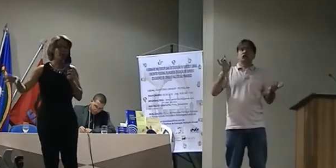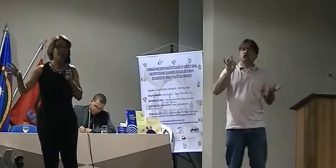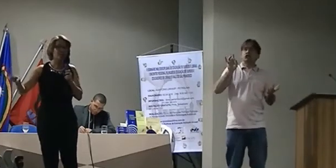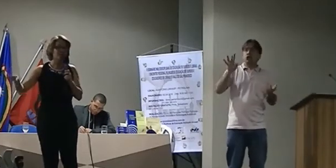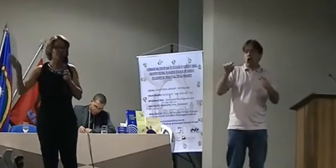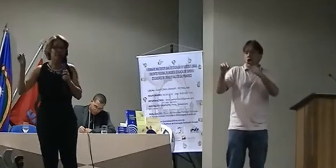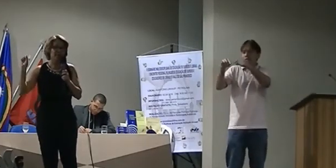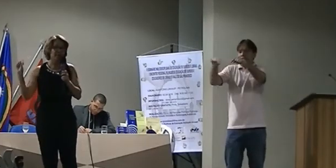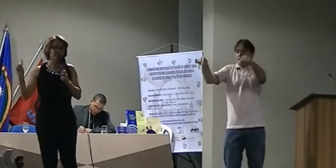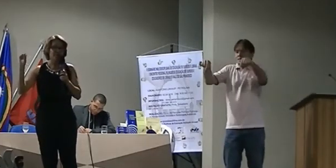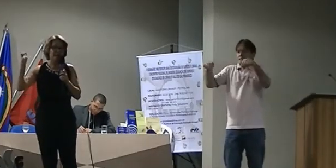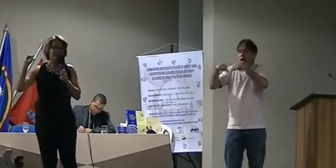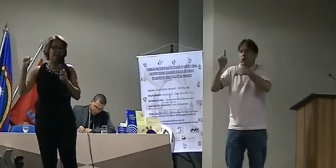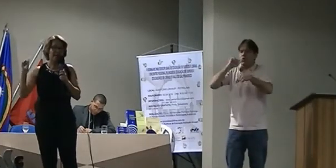porque isso nós já brigamos para acabar.